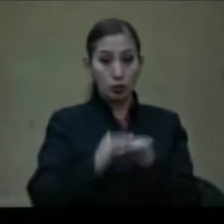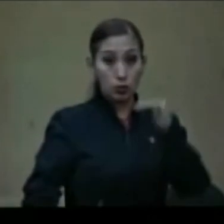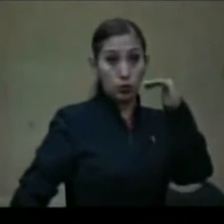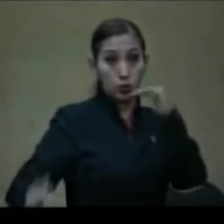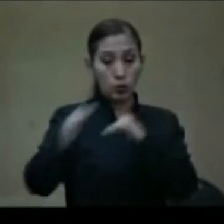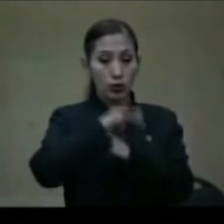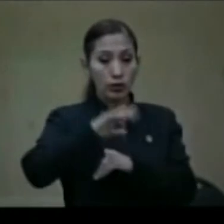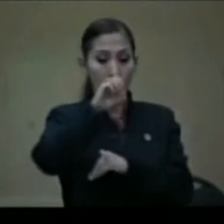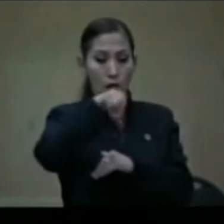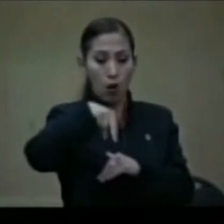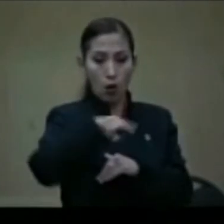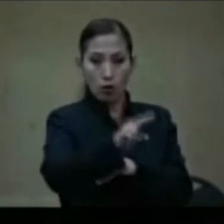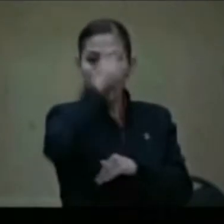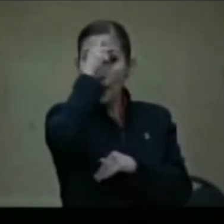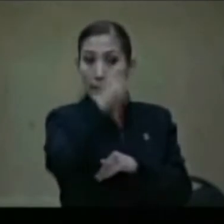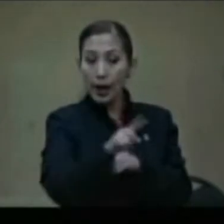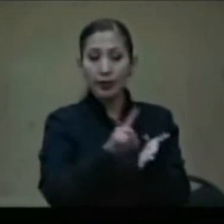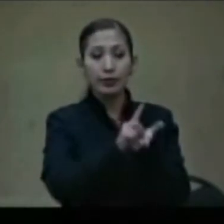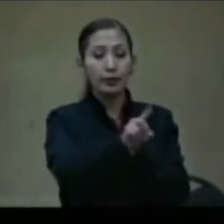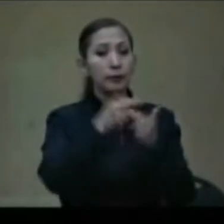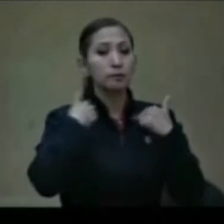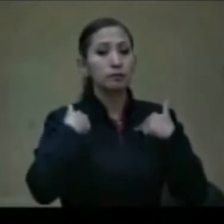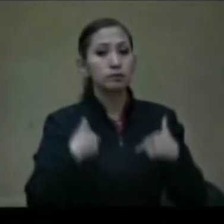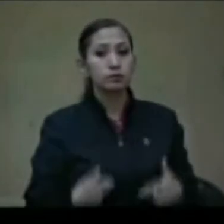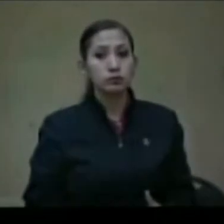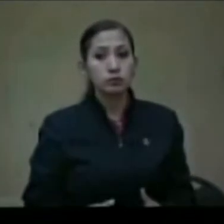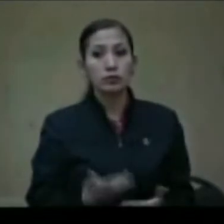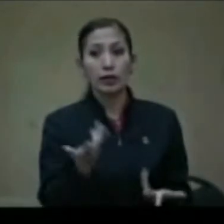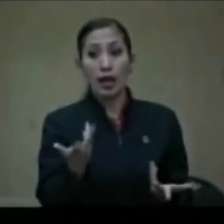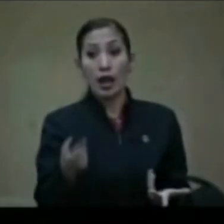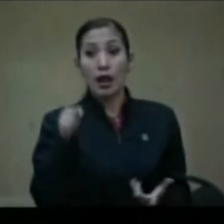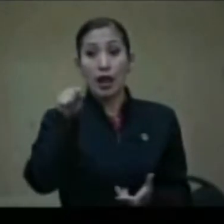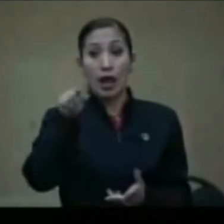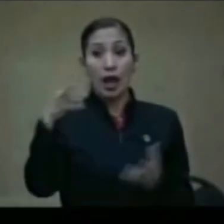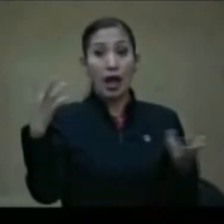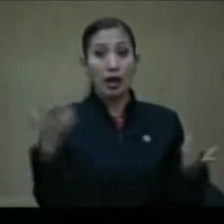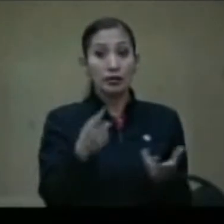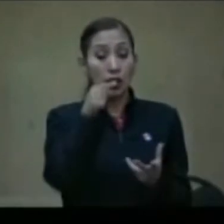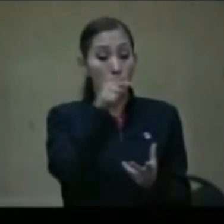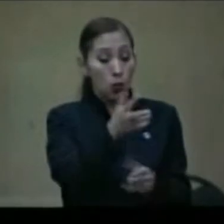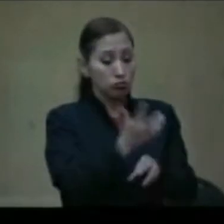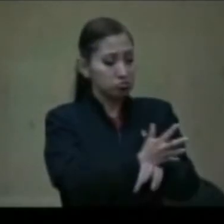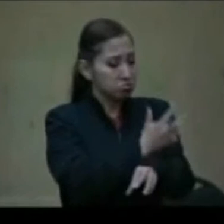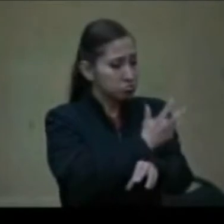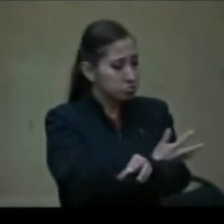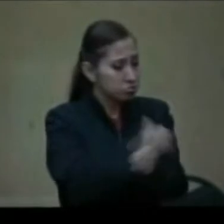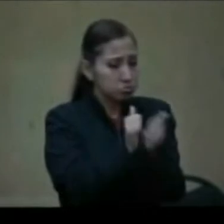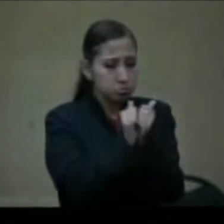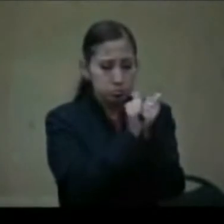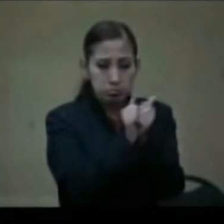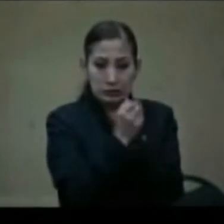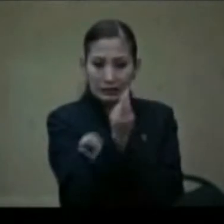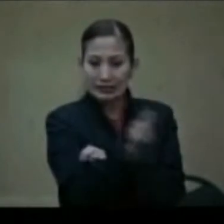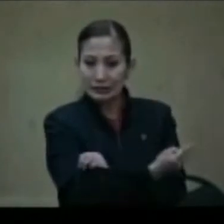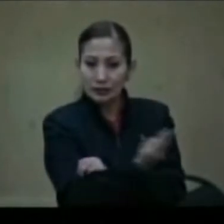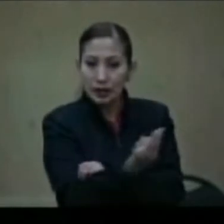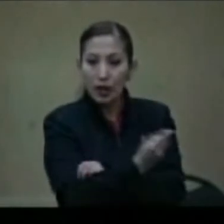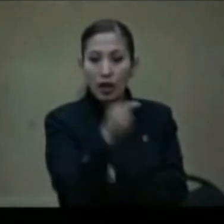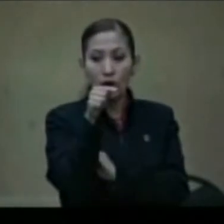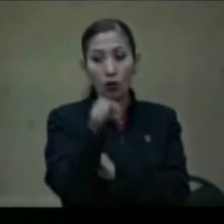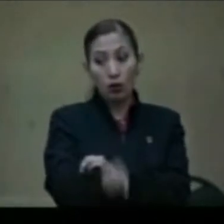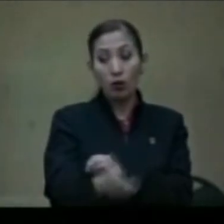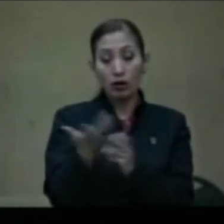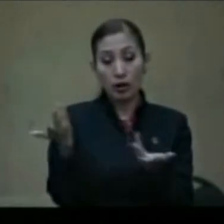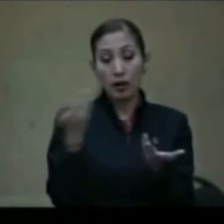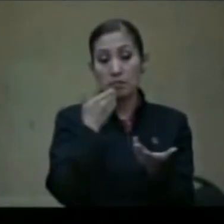de Naciones Unidas para los Derechos Humanos, que se ha convertido en un acompañante indispensable en una